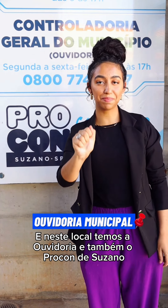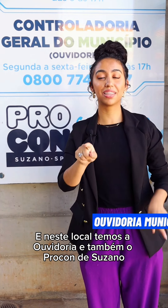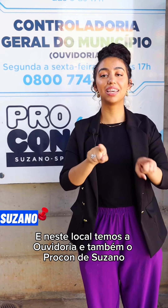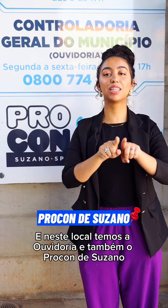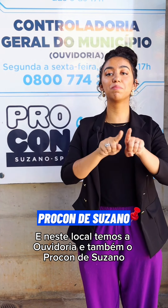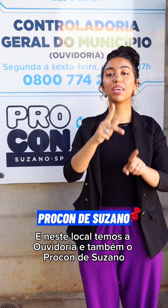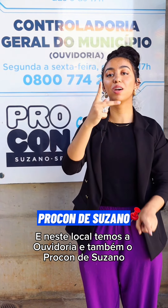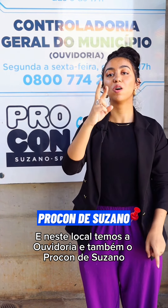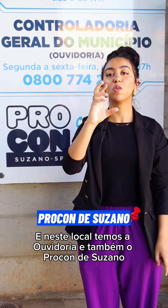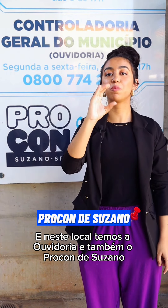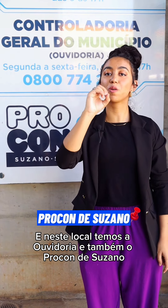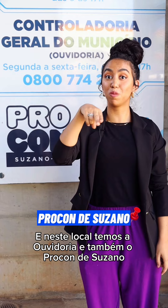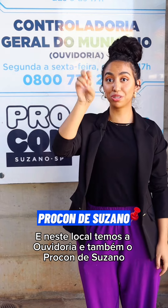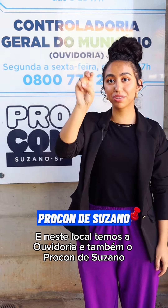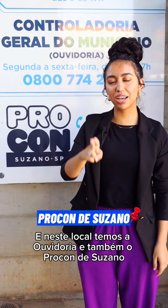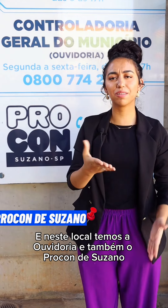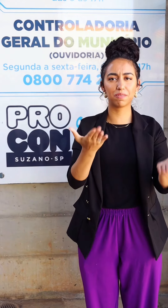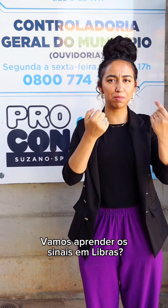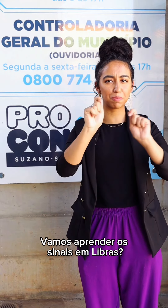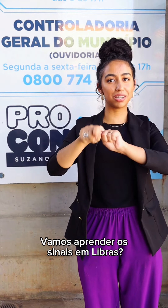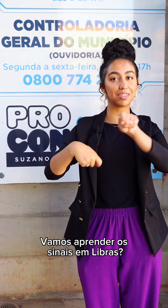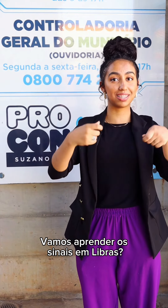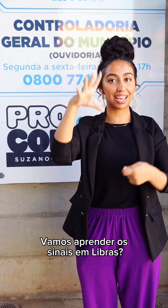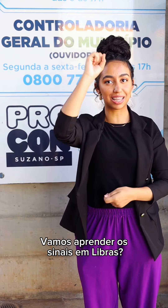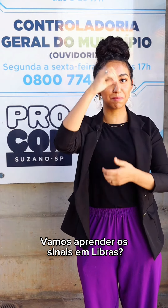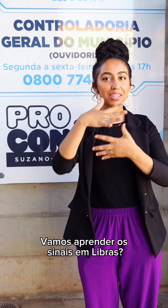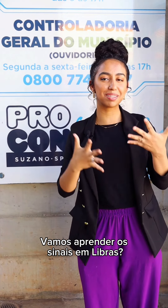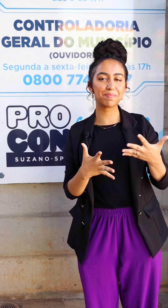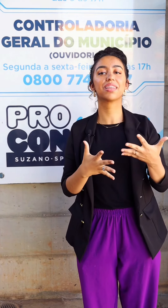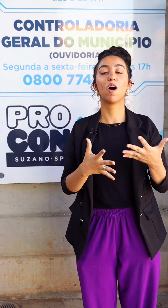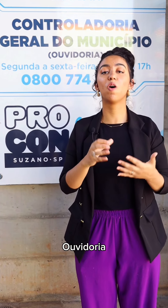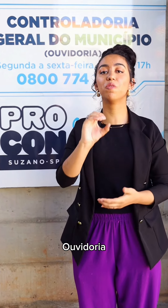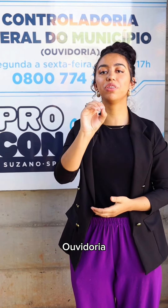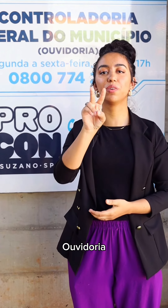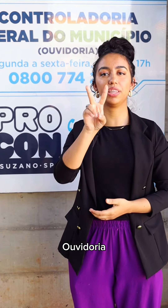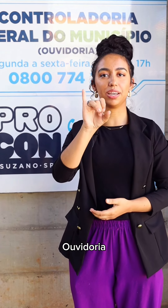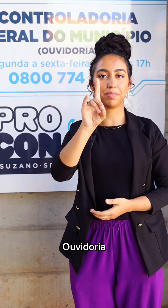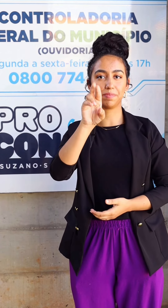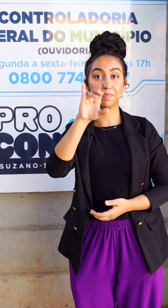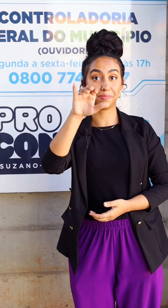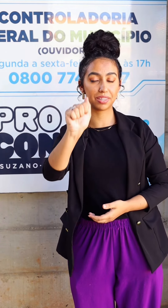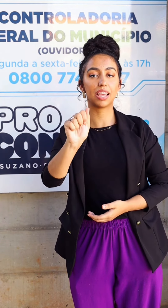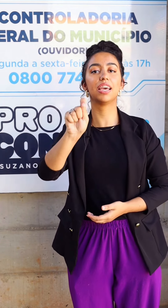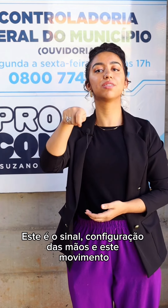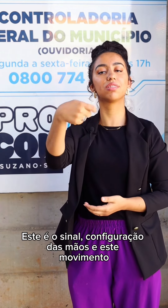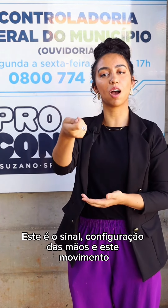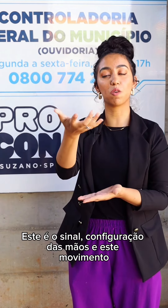e também o procom de Suzano. Vamos aprender os sinais em Libras? Ouvidoria. Este é o sinal,